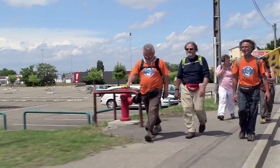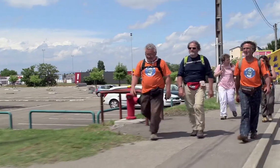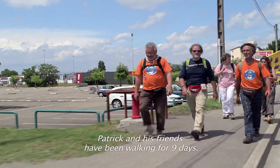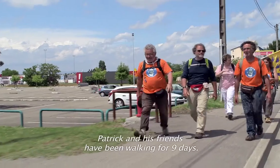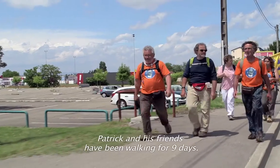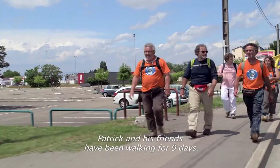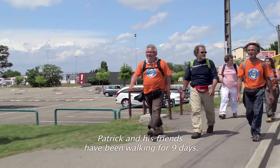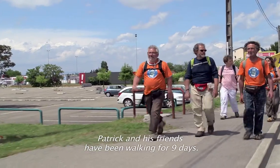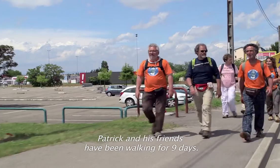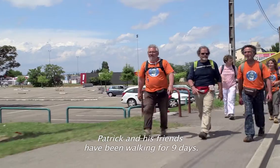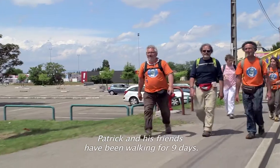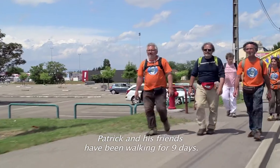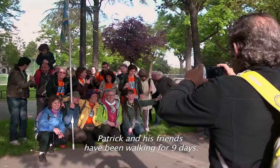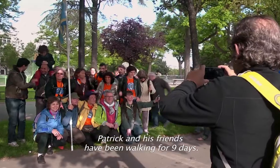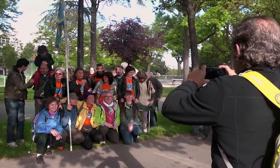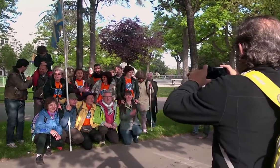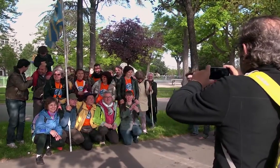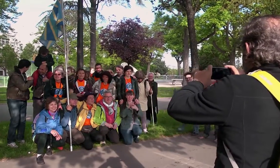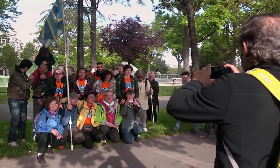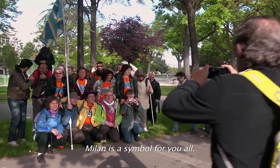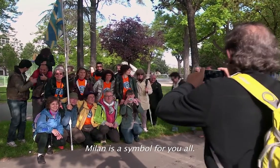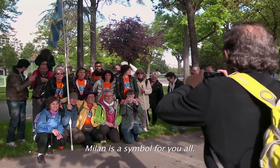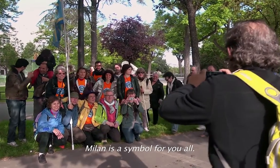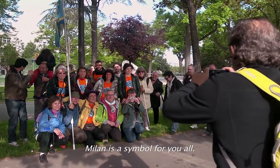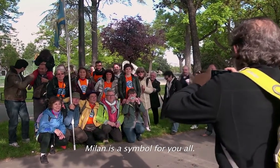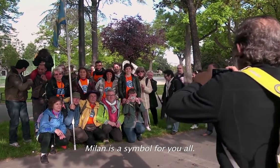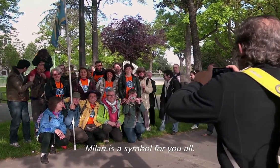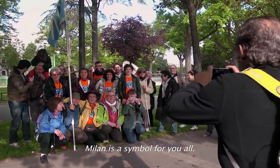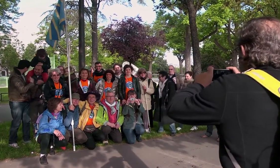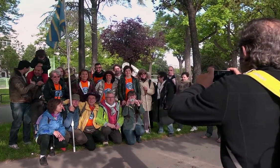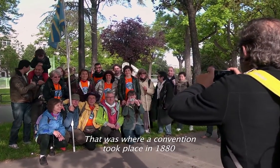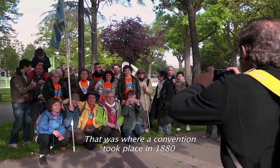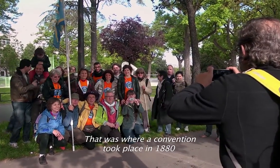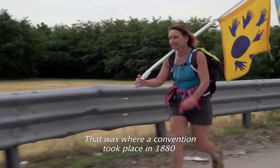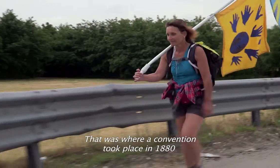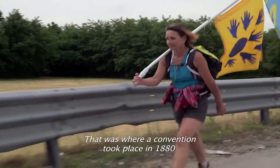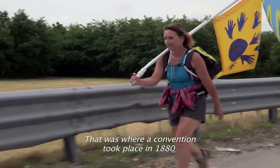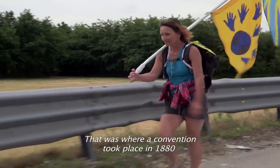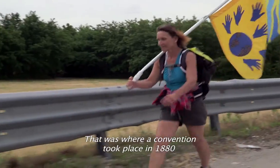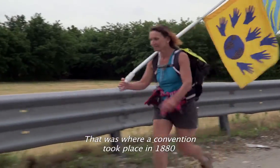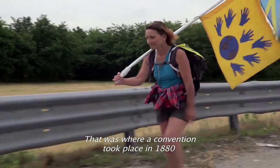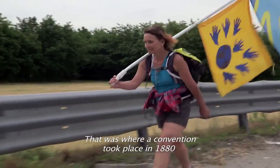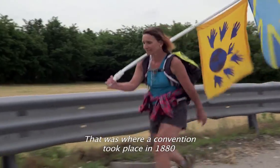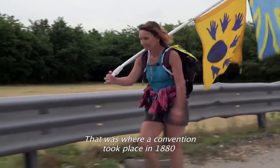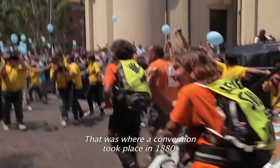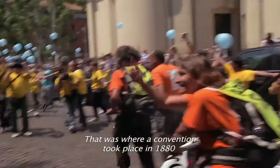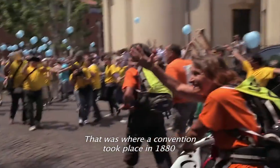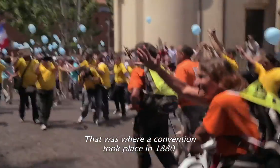Patrick et ses amis marchent depuis neuf jours. Milan,'est tout un symbole pour vous. C'est là-bas qu'en 1880 a eu lieu un congrès.